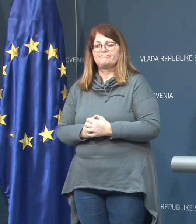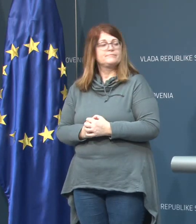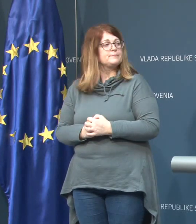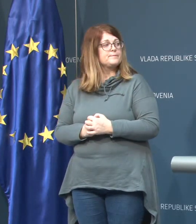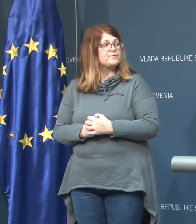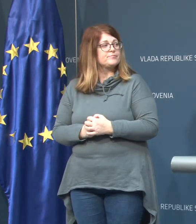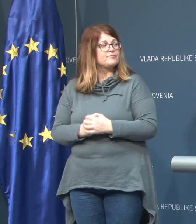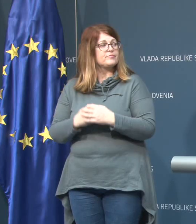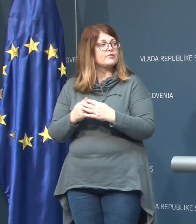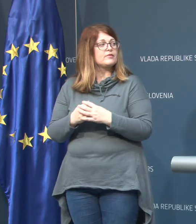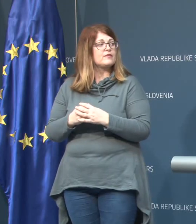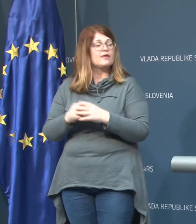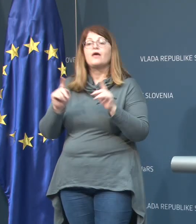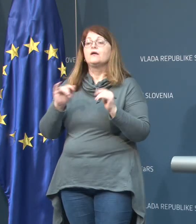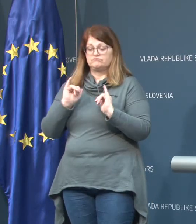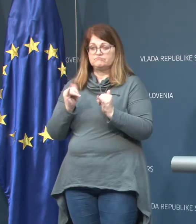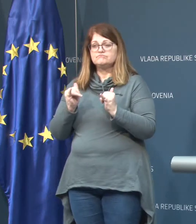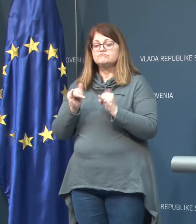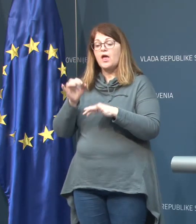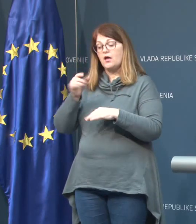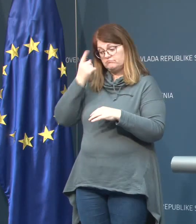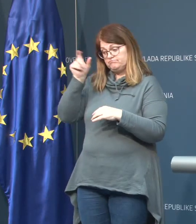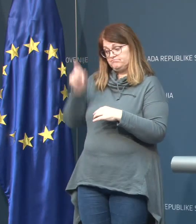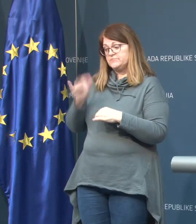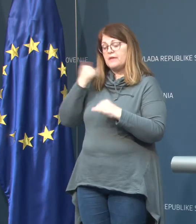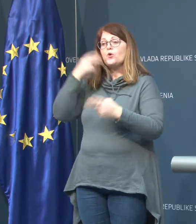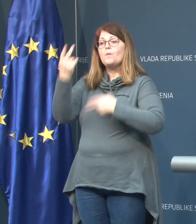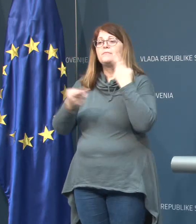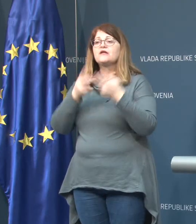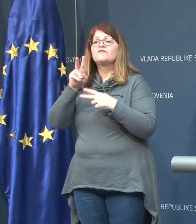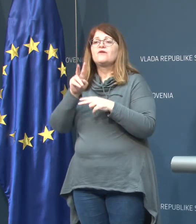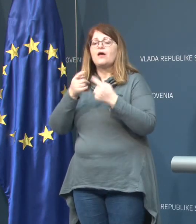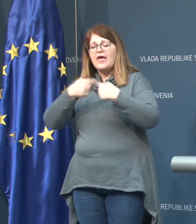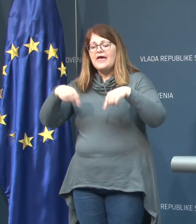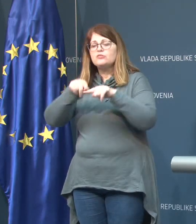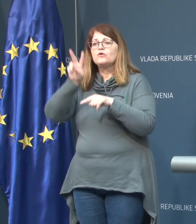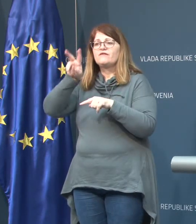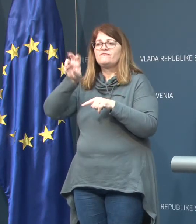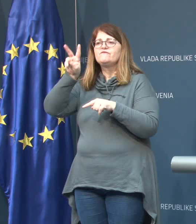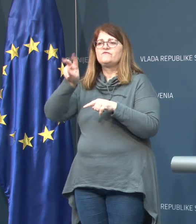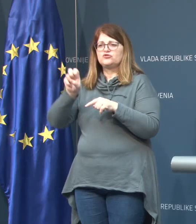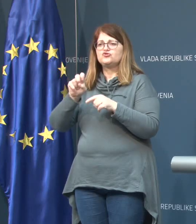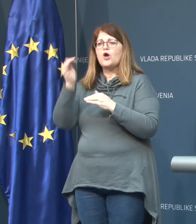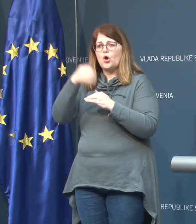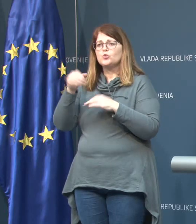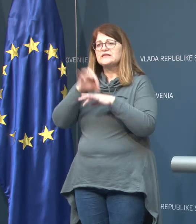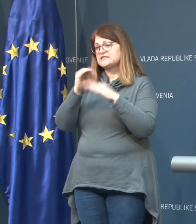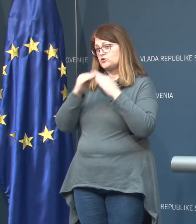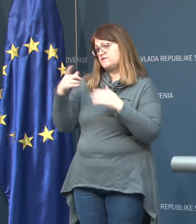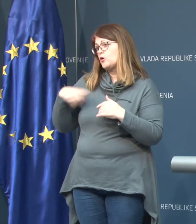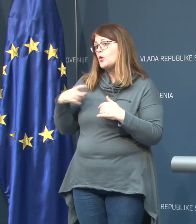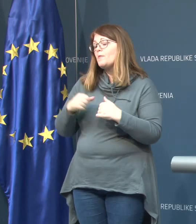Hvala za vprašanje. Tako je, pacijent je bil pregledan v enoti vičrudnih zdravstvenega doma Ljubljana.